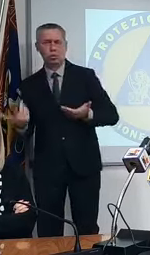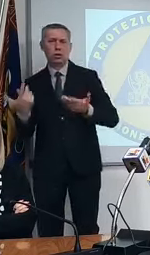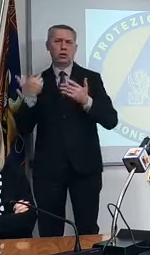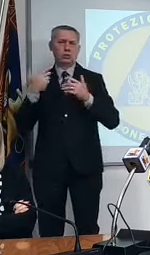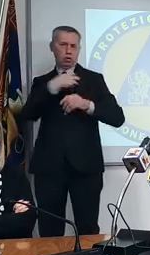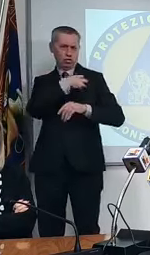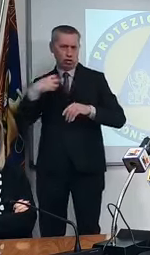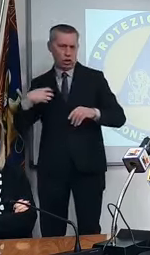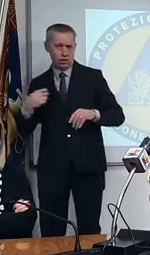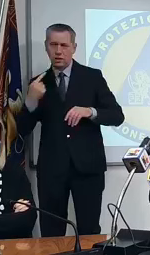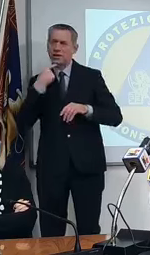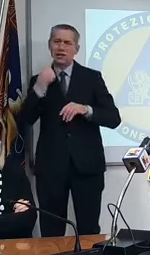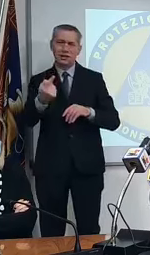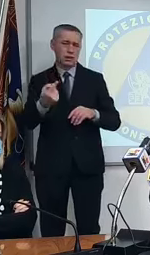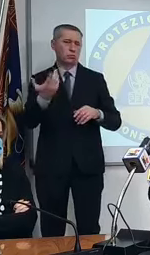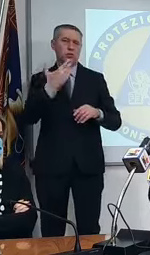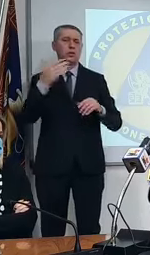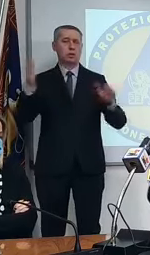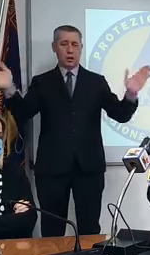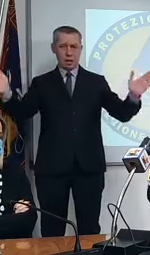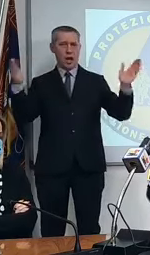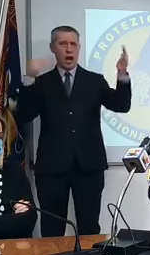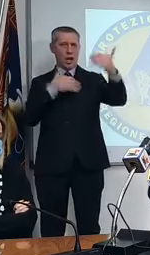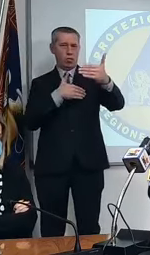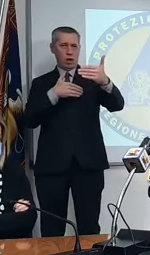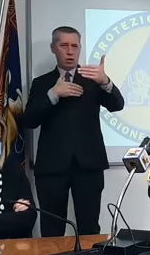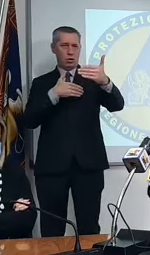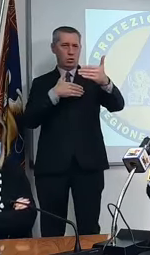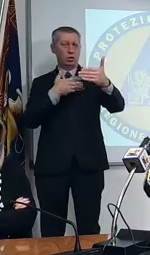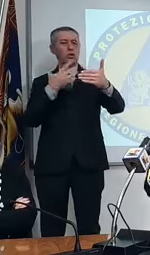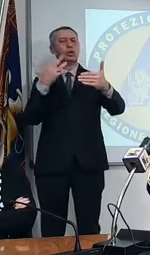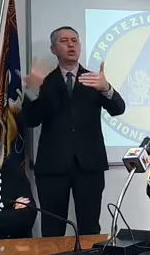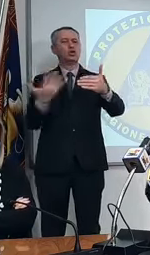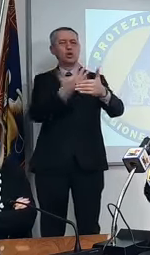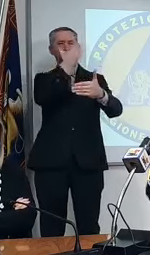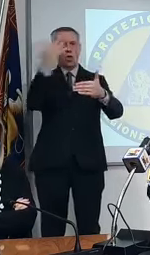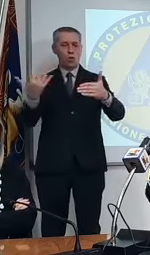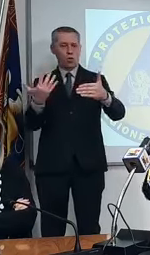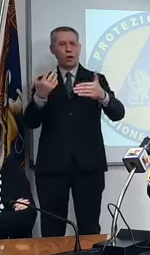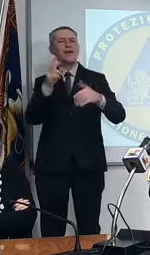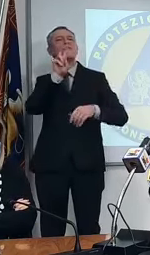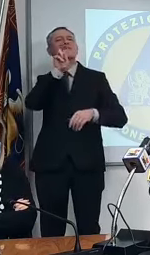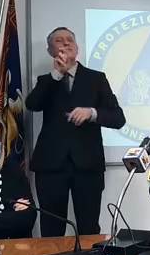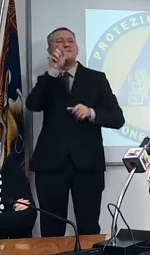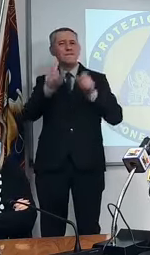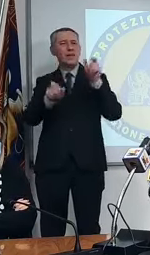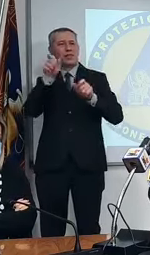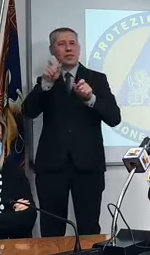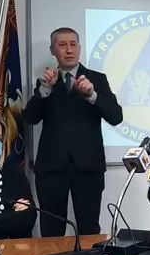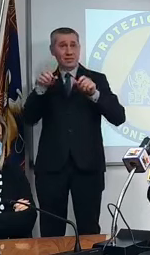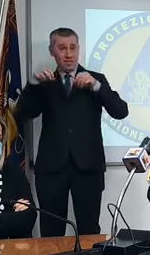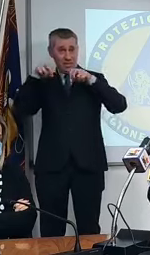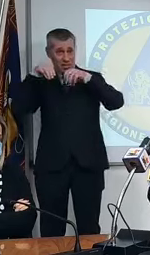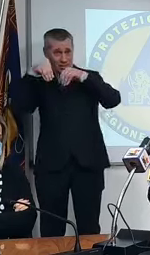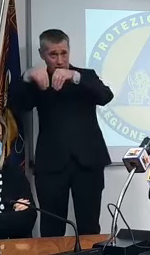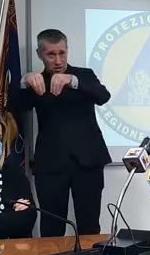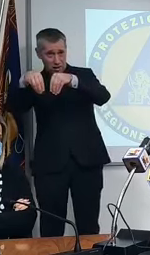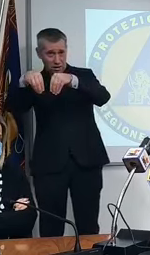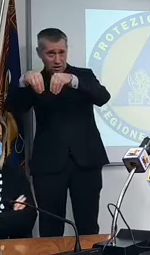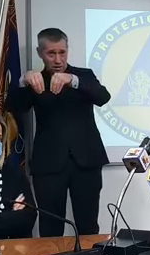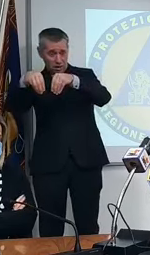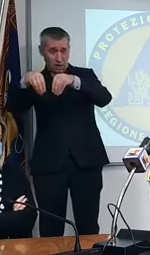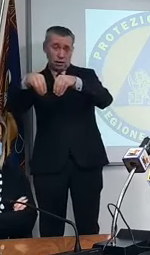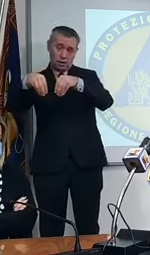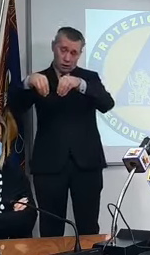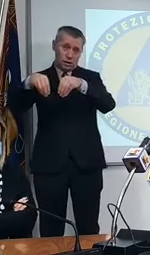scolastico cioè mettere 20 ragazzi in un'aula chiusa per 5 ore non sia come stare nel prato da soli a fare il picnic ma